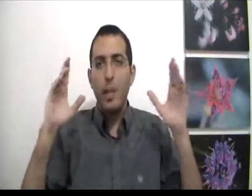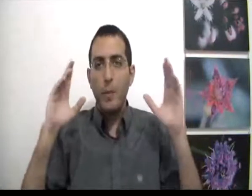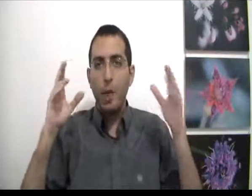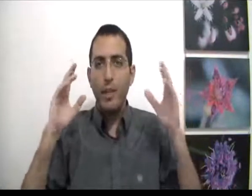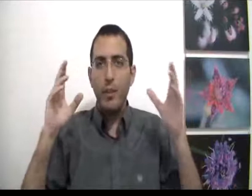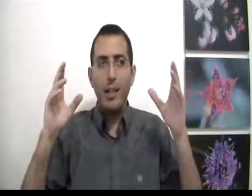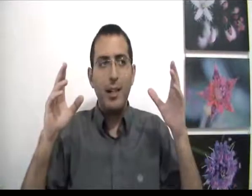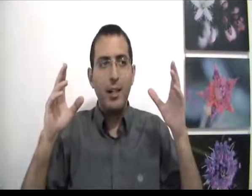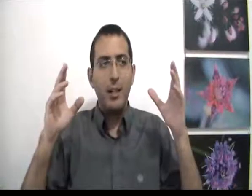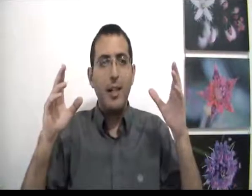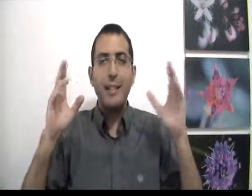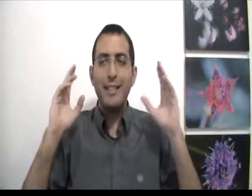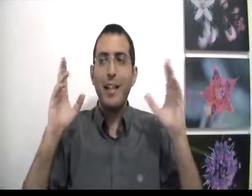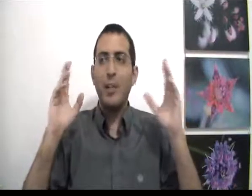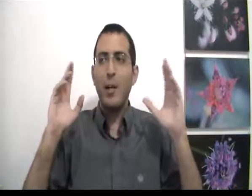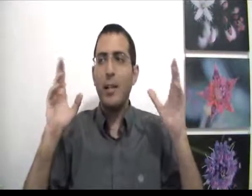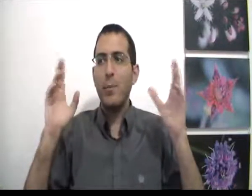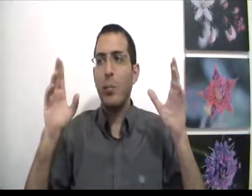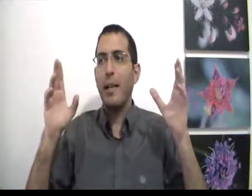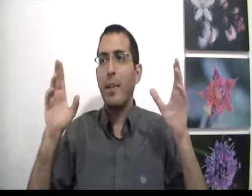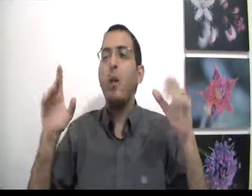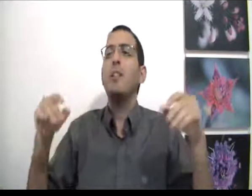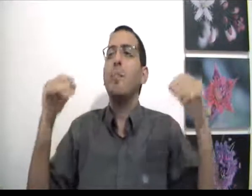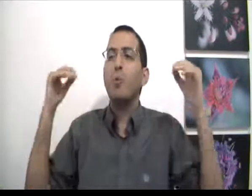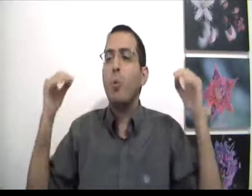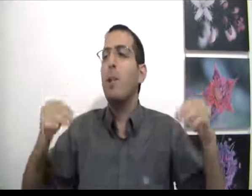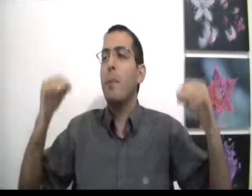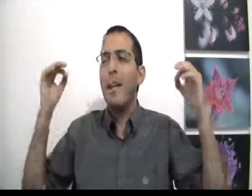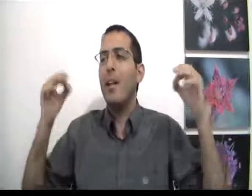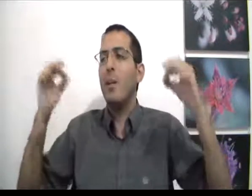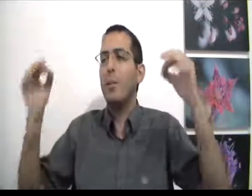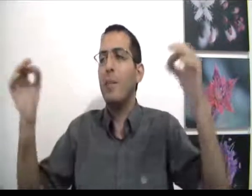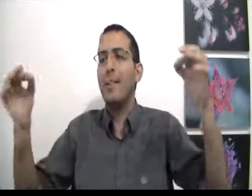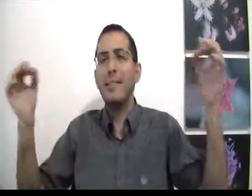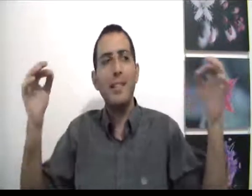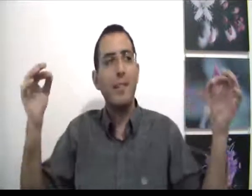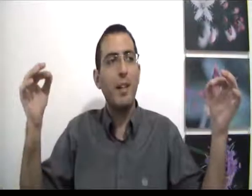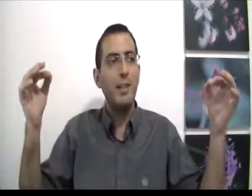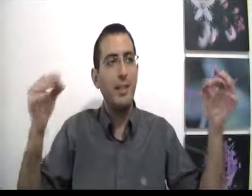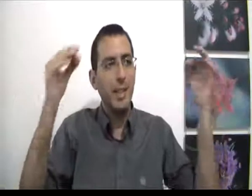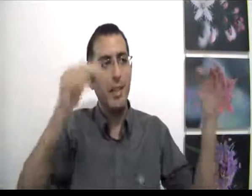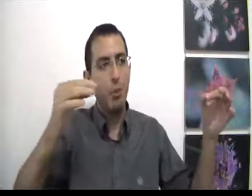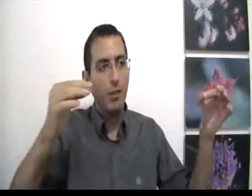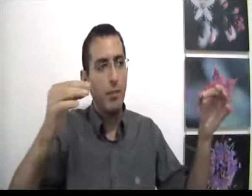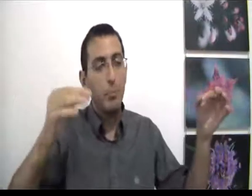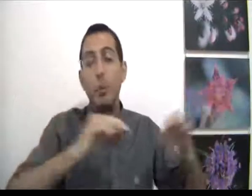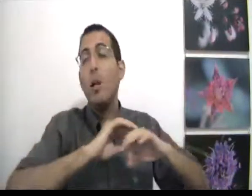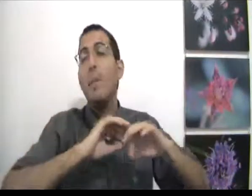עם כל הכבוד לך השכל שלך הוא עדיין מוגבל. למרות שאתה בטוח ב-100% שאם אתה תעשה את הדבר הזה והזה וזה יהיה לך טוב בטוח ב